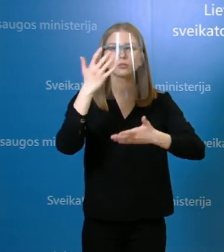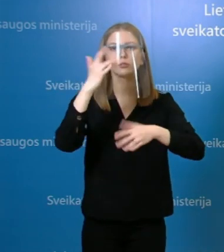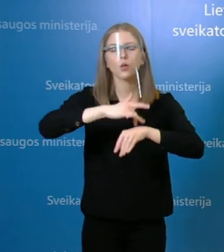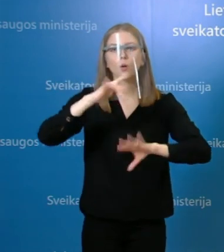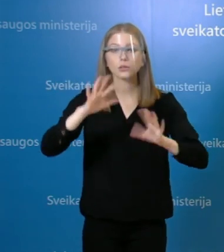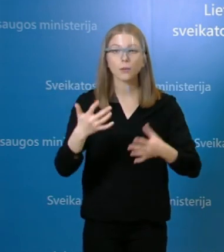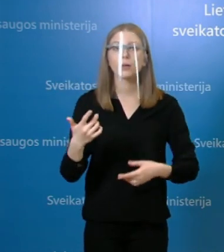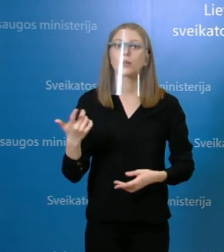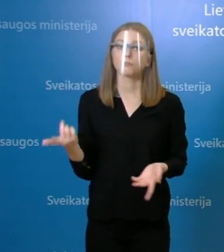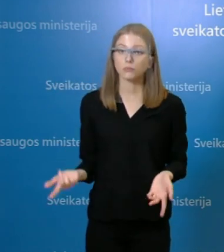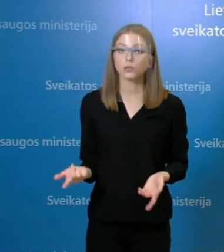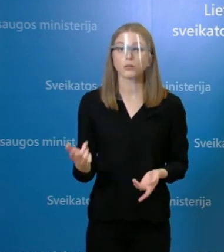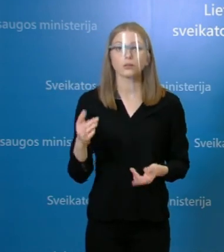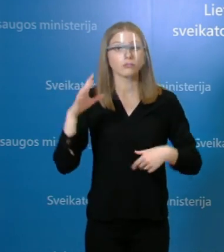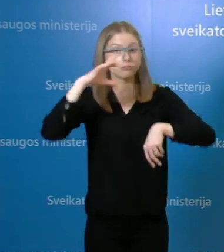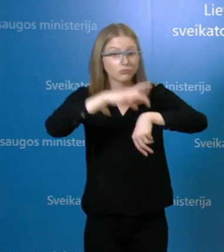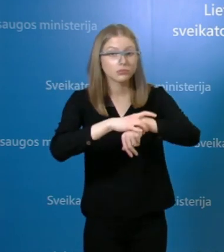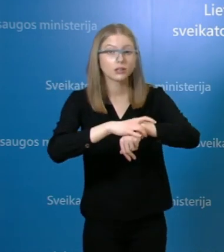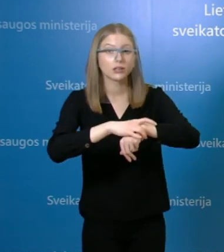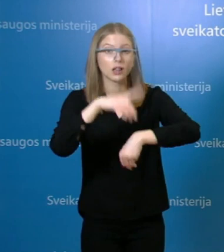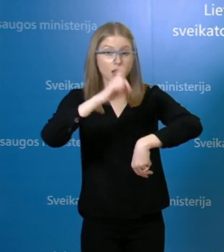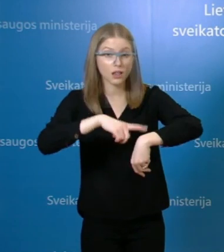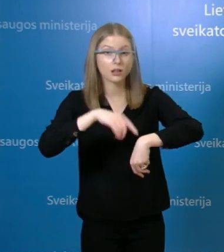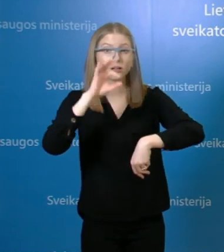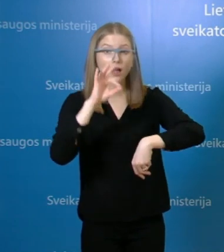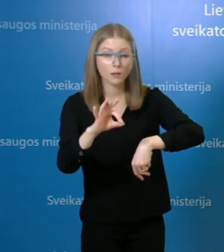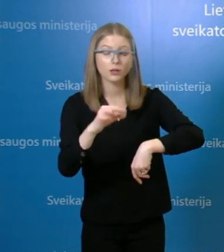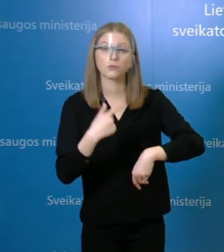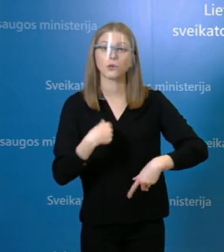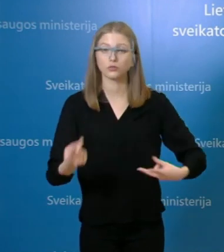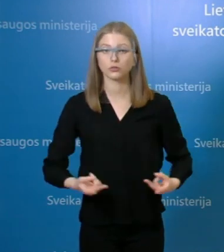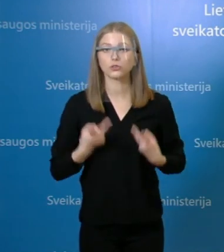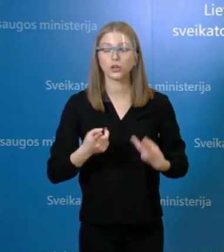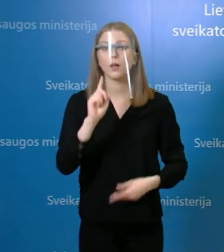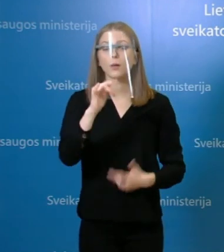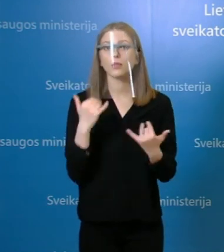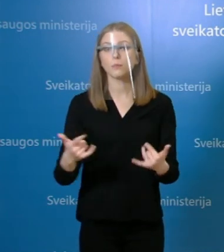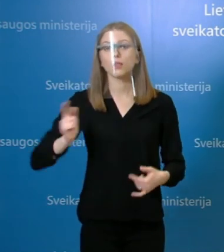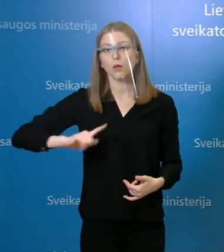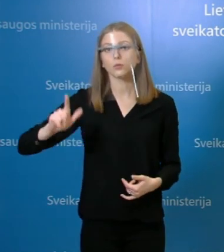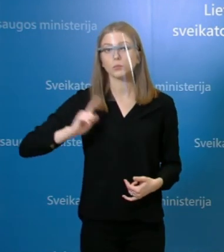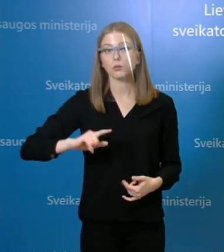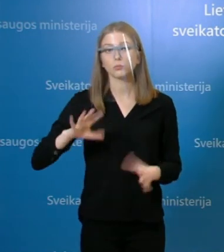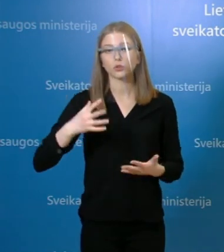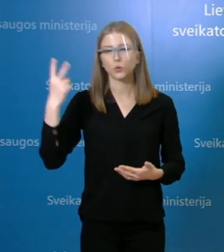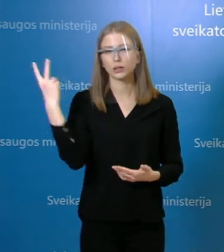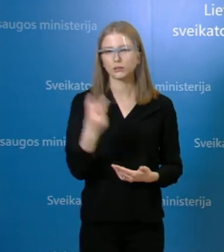tikrai galėsime nusiraminti, kad nebus to aplitimo visuomenėj, bet matysim kaip vis dėl to, kokia yra situacija, taip, ir minėjau, 14